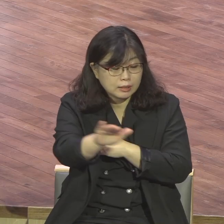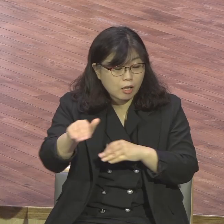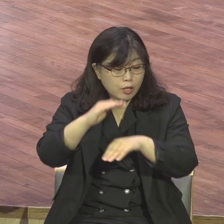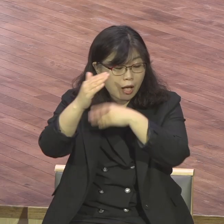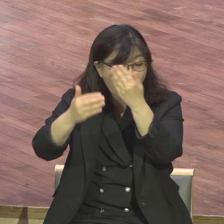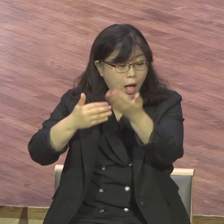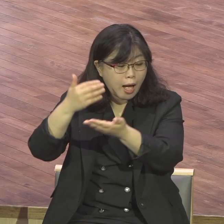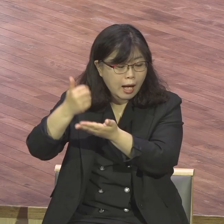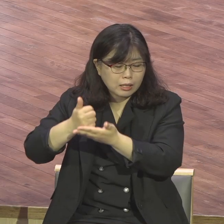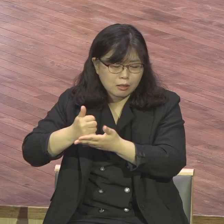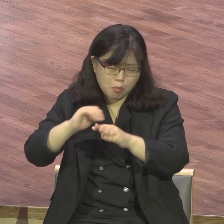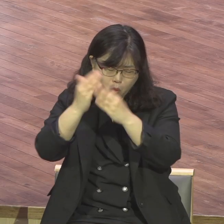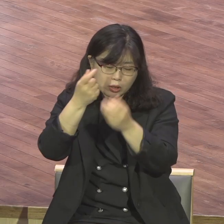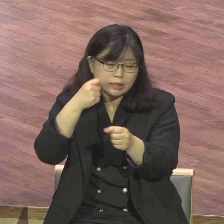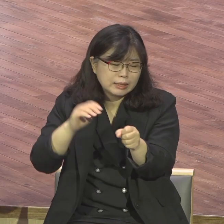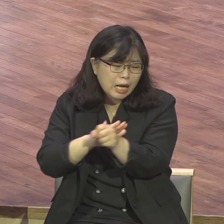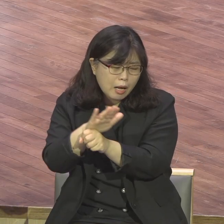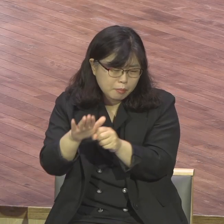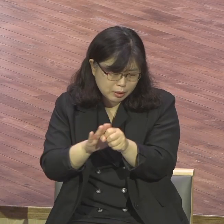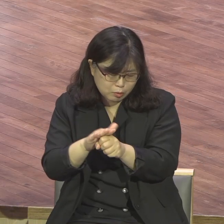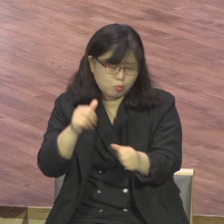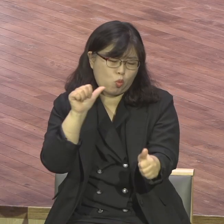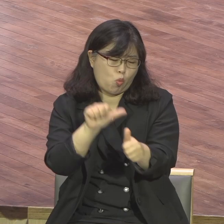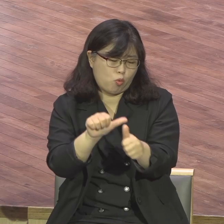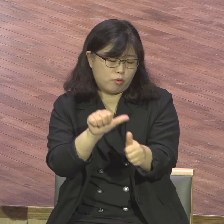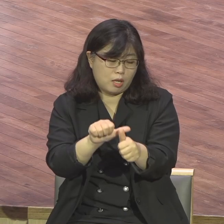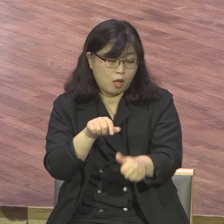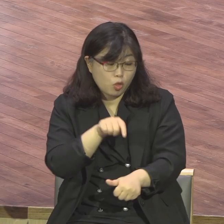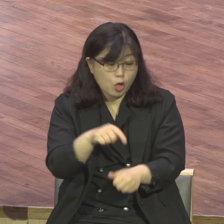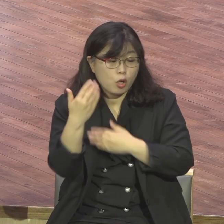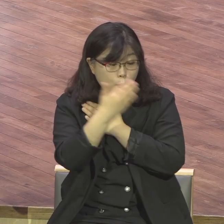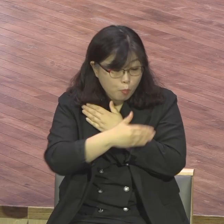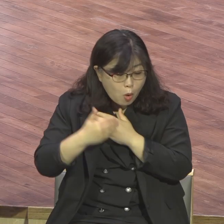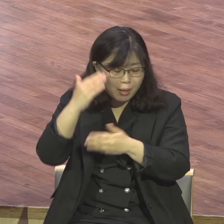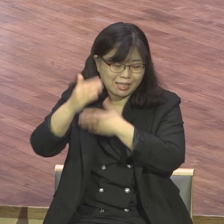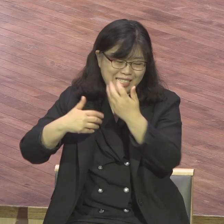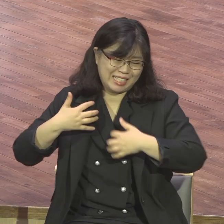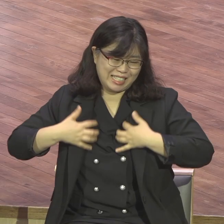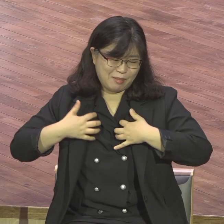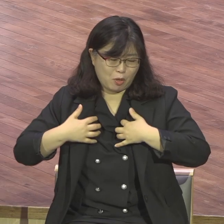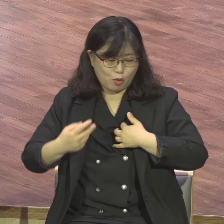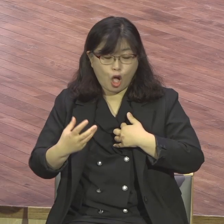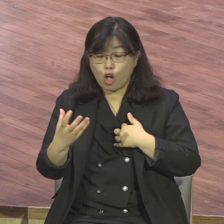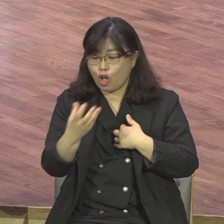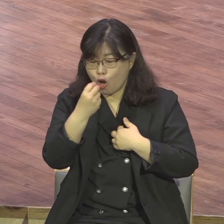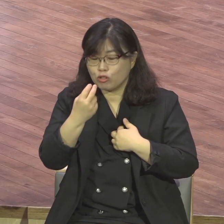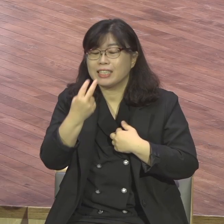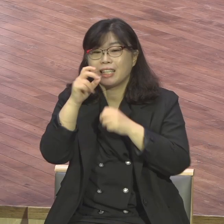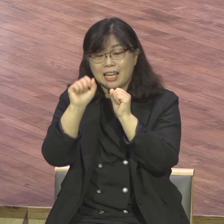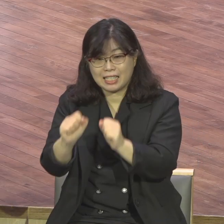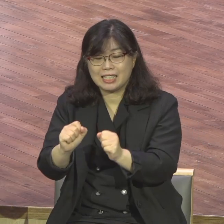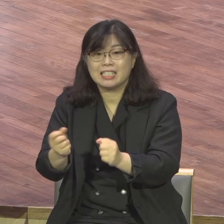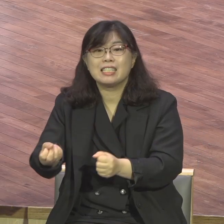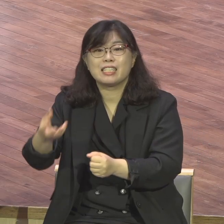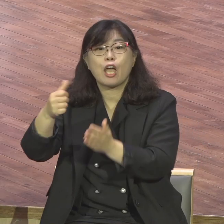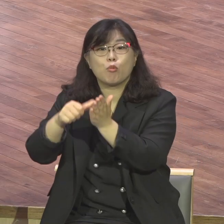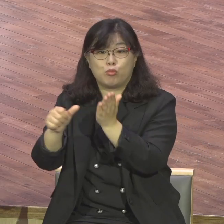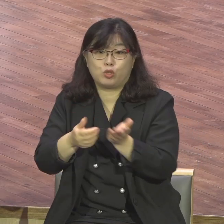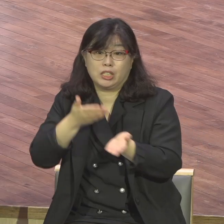자비하심으로 너희를 권하노니 너희 몸을 하나님이 기뻐하시는 거룩한 산재물로 드리라 이는 너희가 드릴 영적